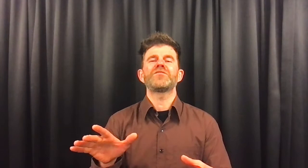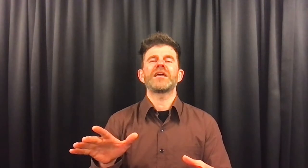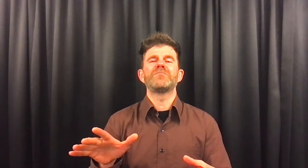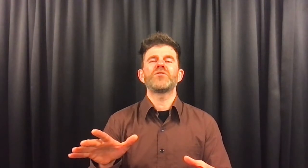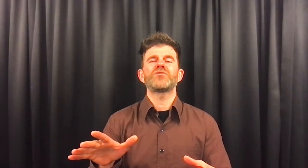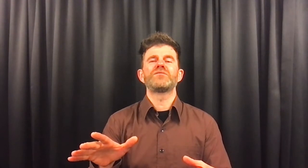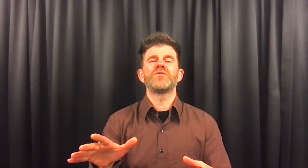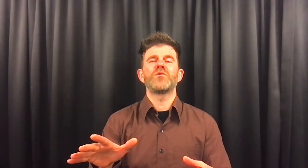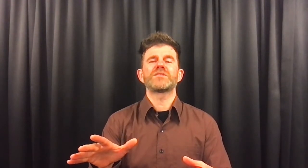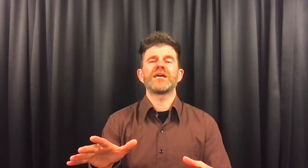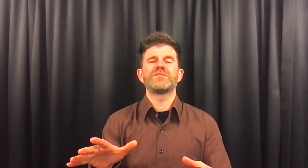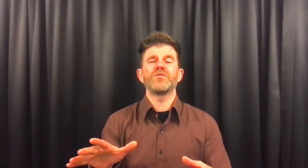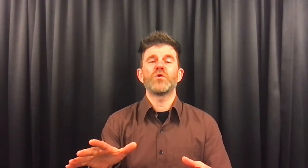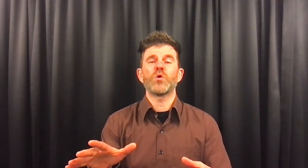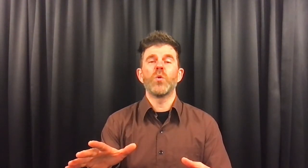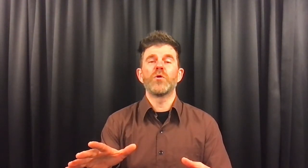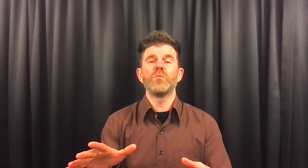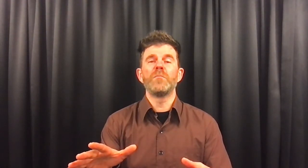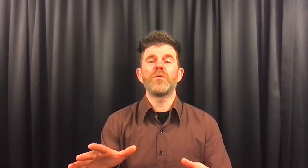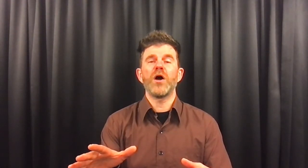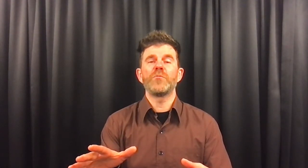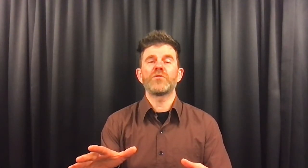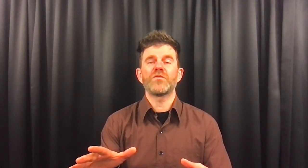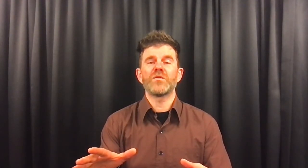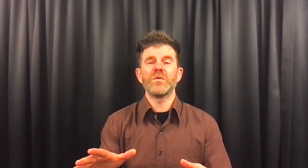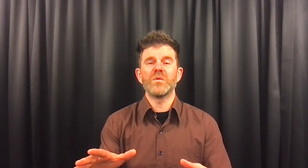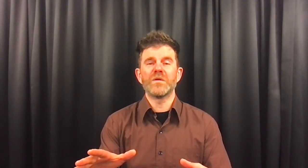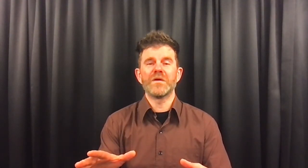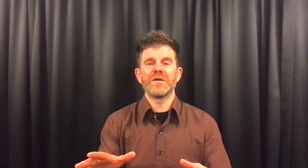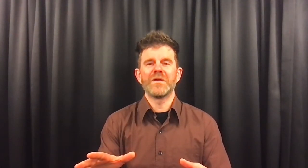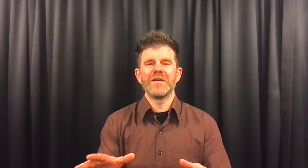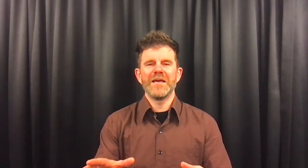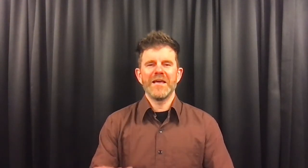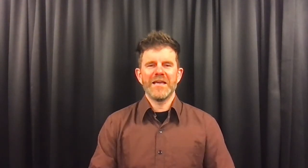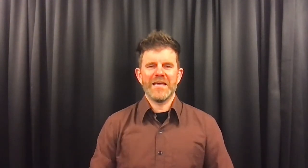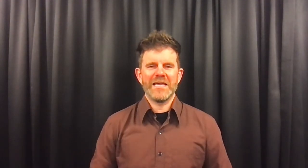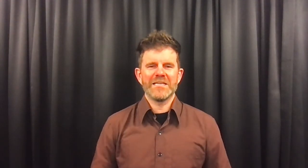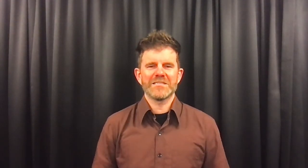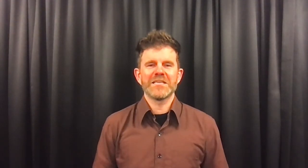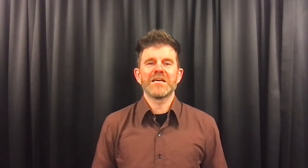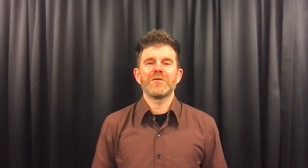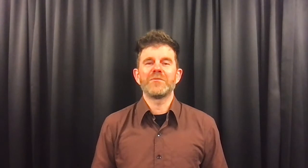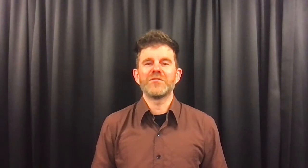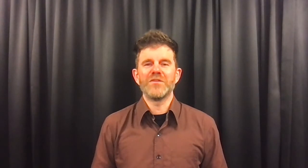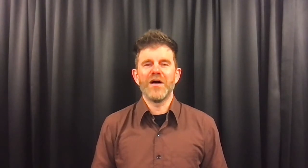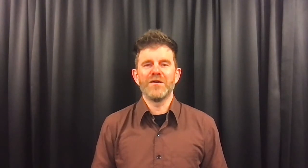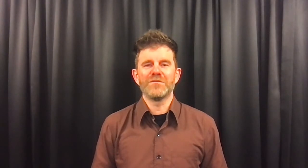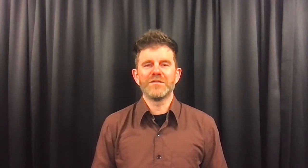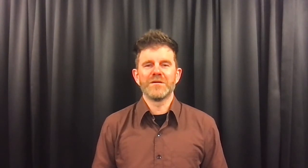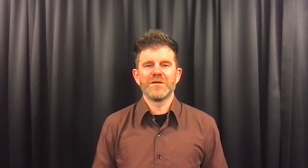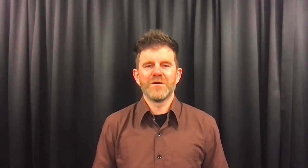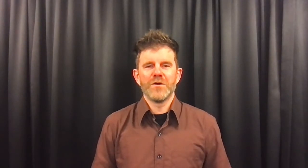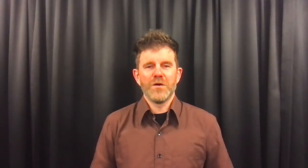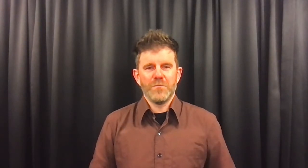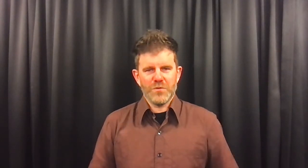één mochten de vogels naar voren komen om een pluimen te tonen. Eerst kwamen de duiven. Met